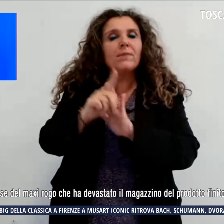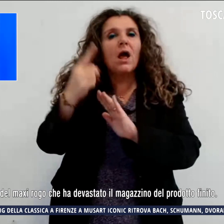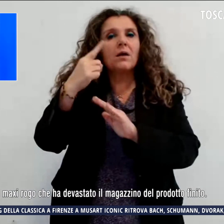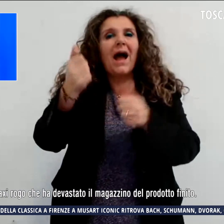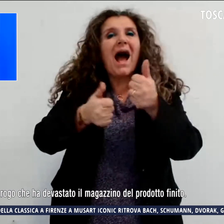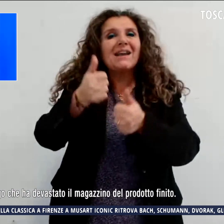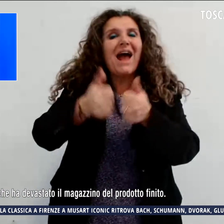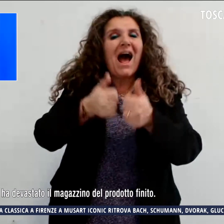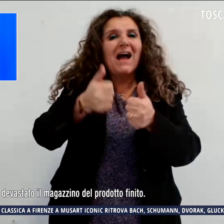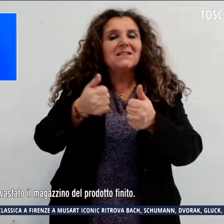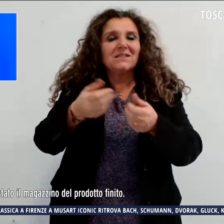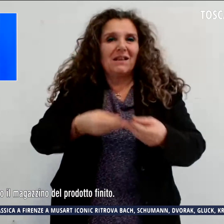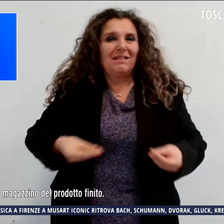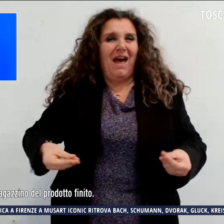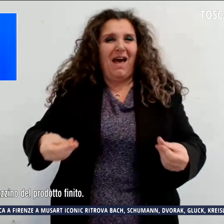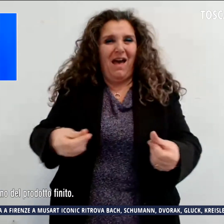terreni.